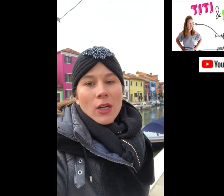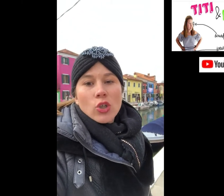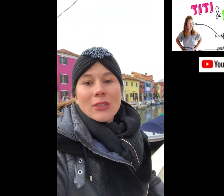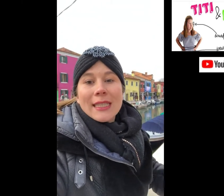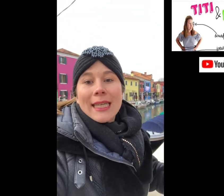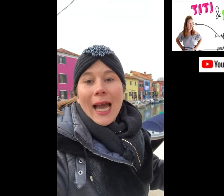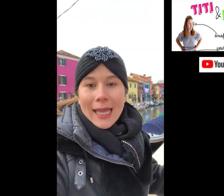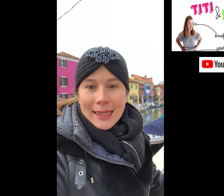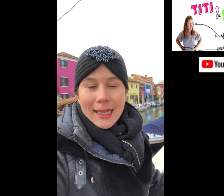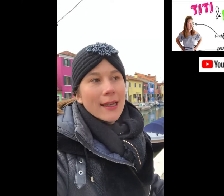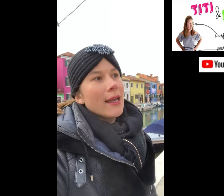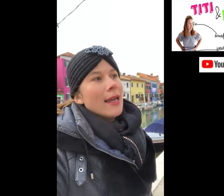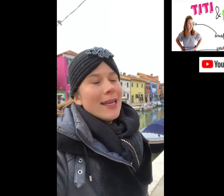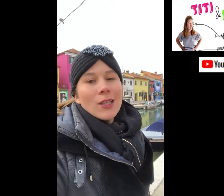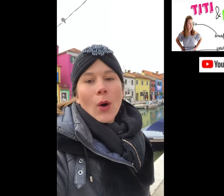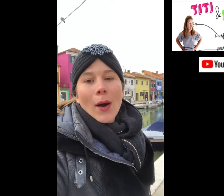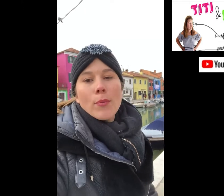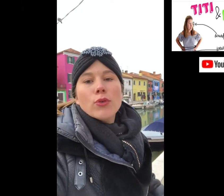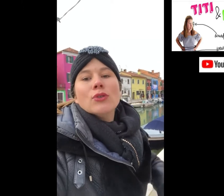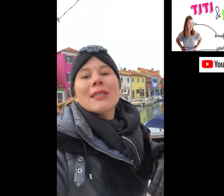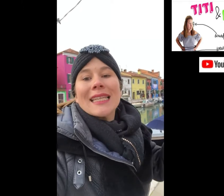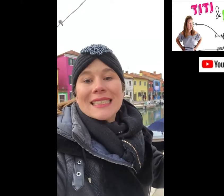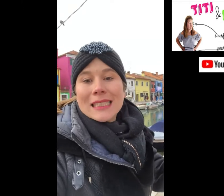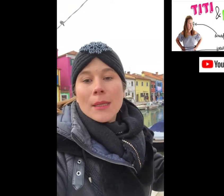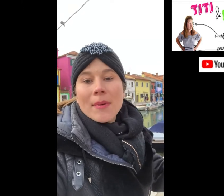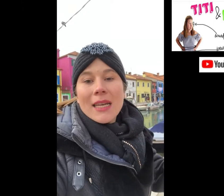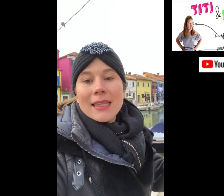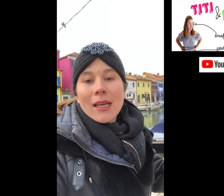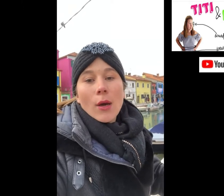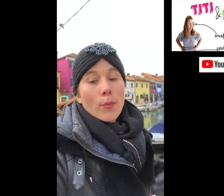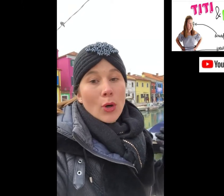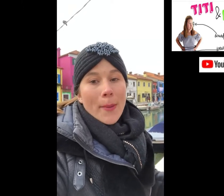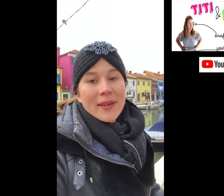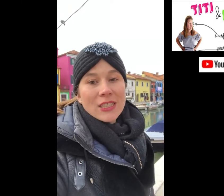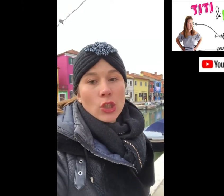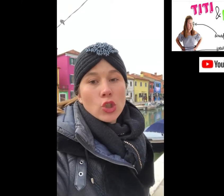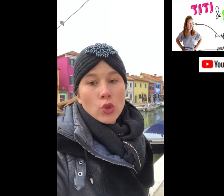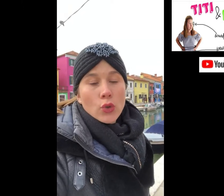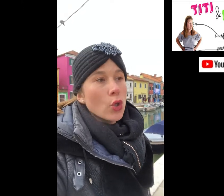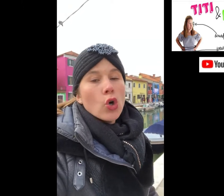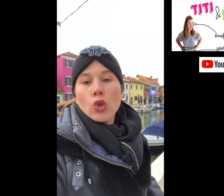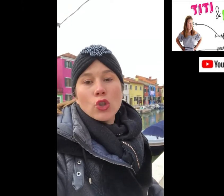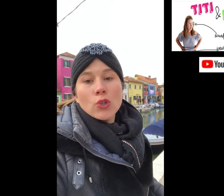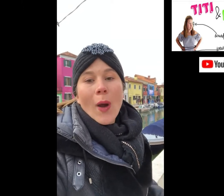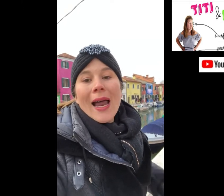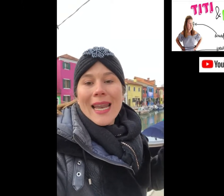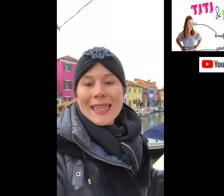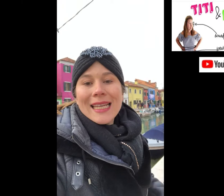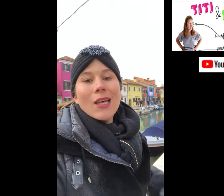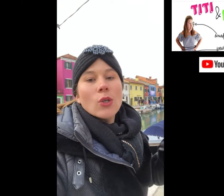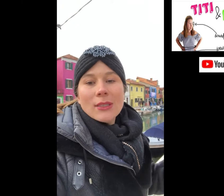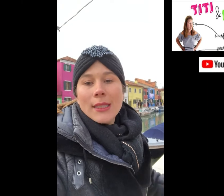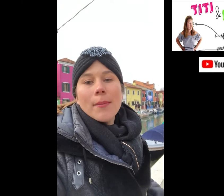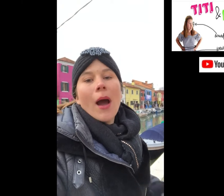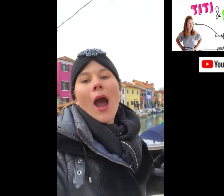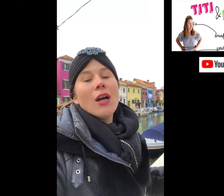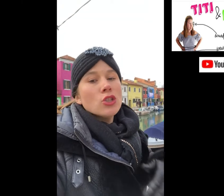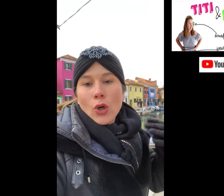que cette année, il n'y plus d'accessibilité pour les personnes sourdes, que ce soit à la télé, au cinéma, sur